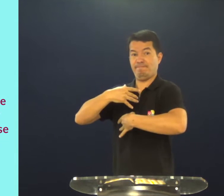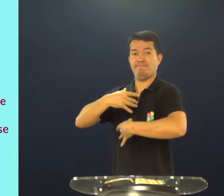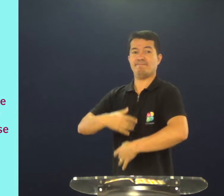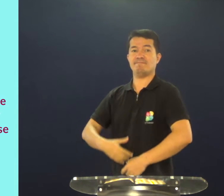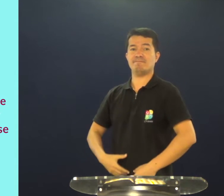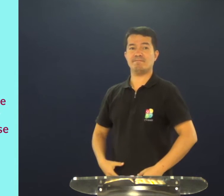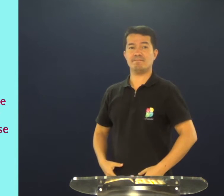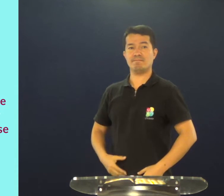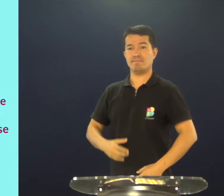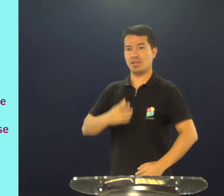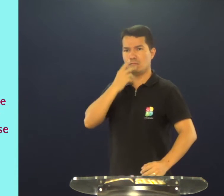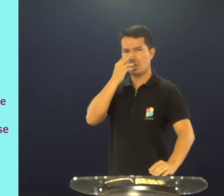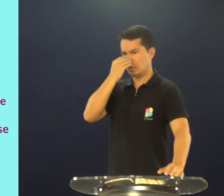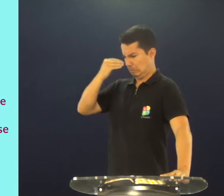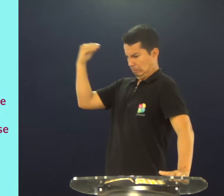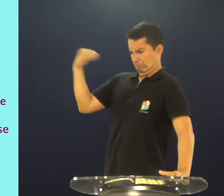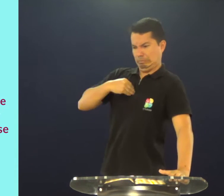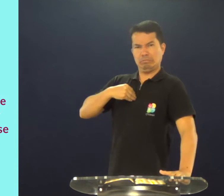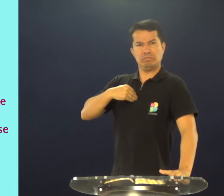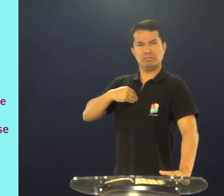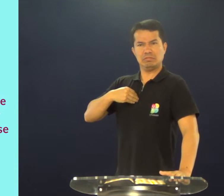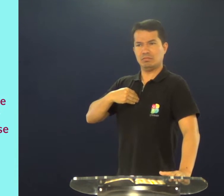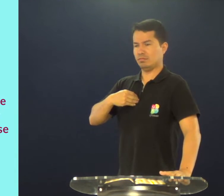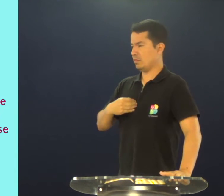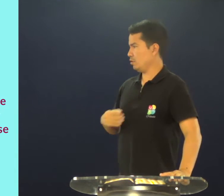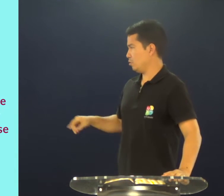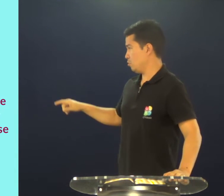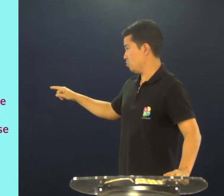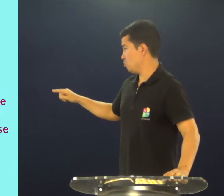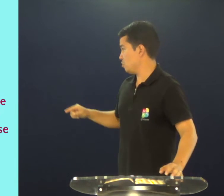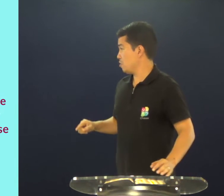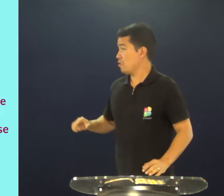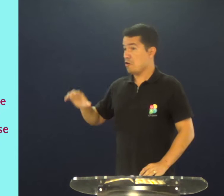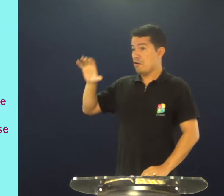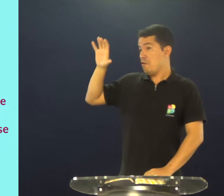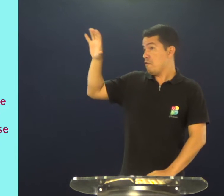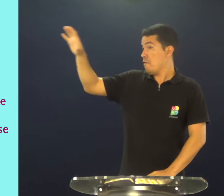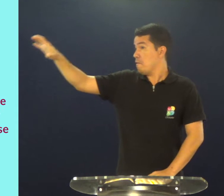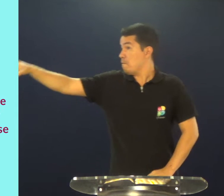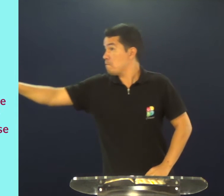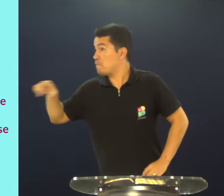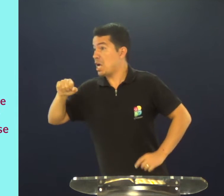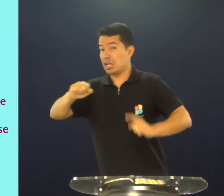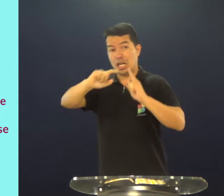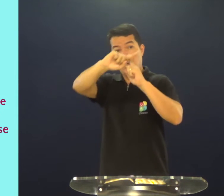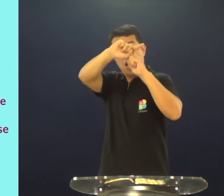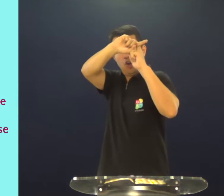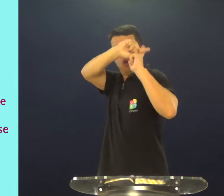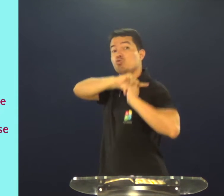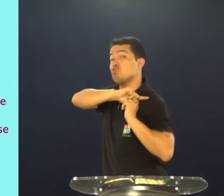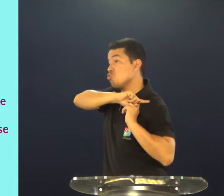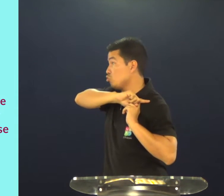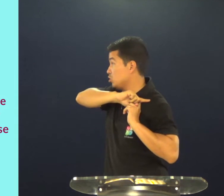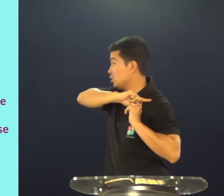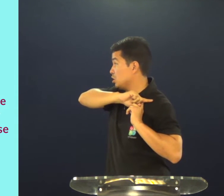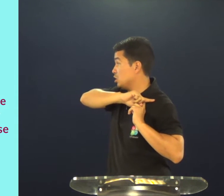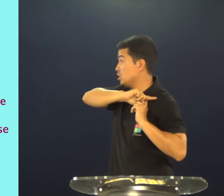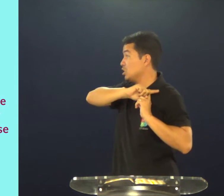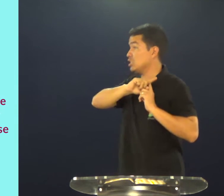negue-se a si mesmo, é como se você desprezasse a você mesmo, tome a sua